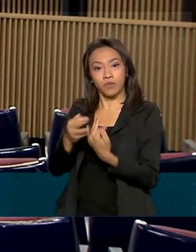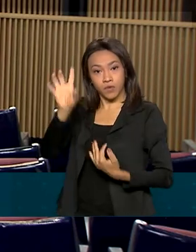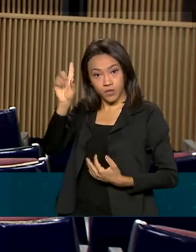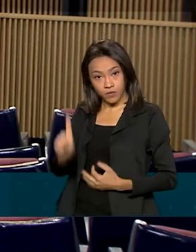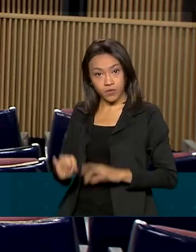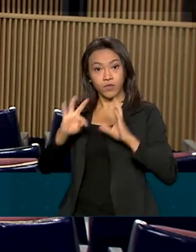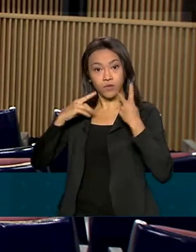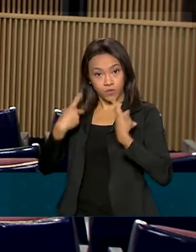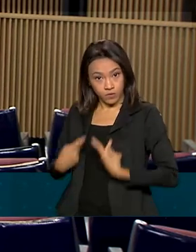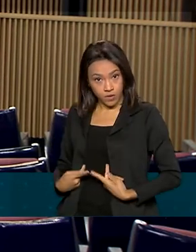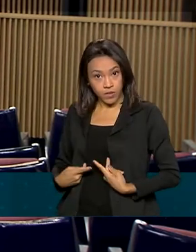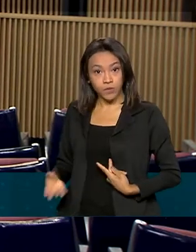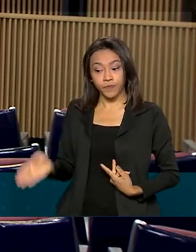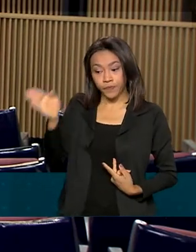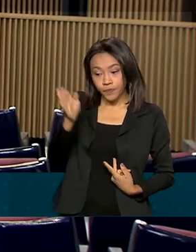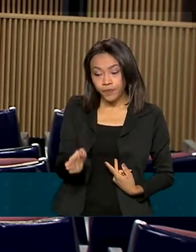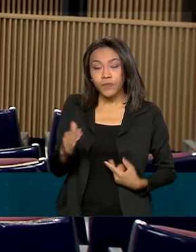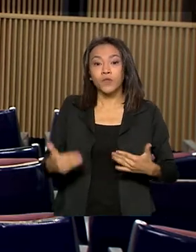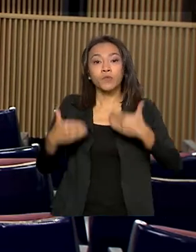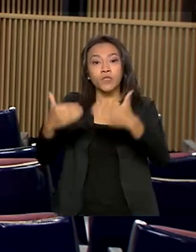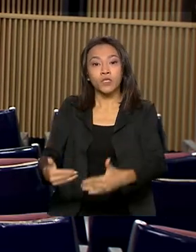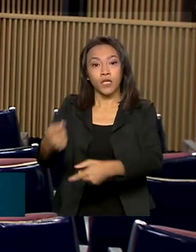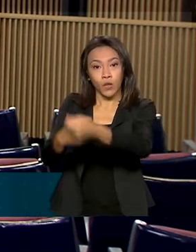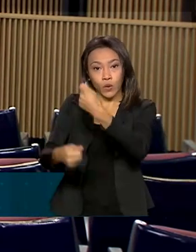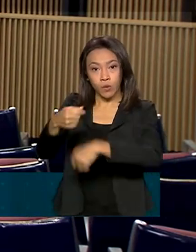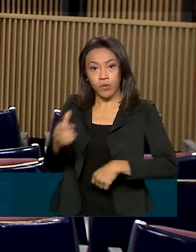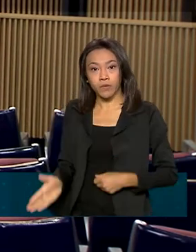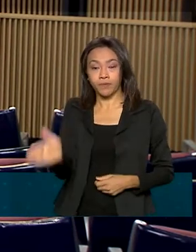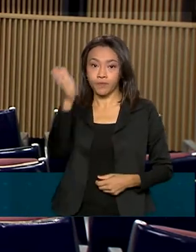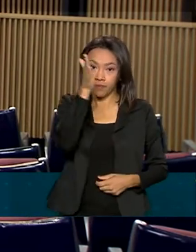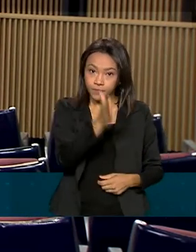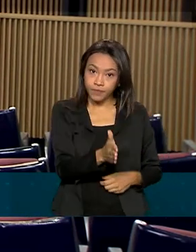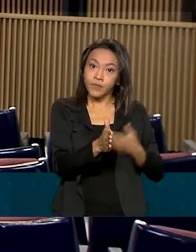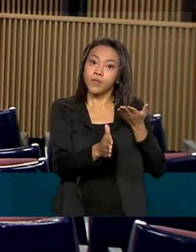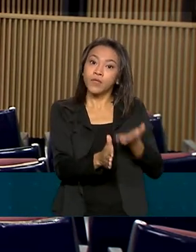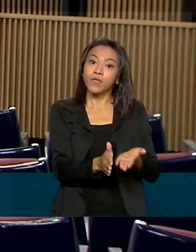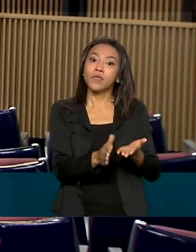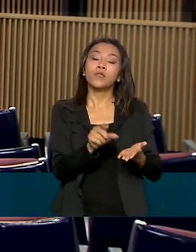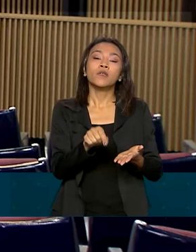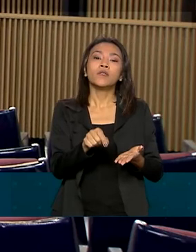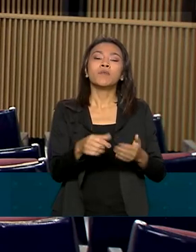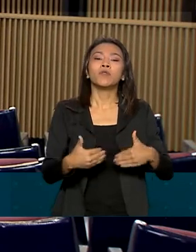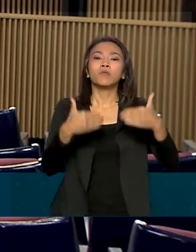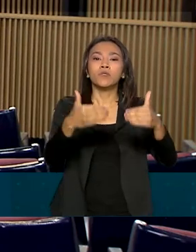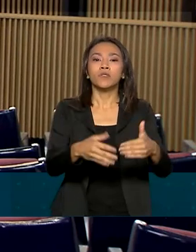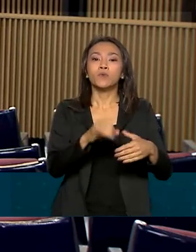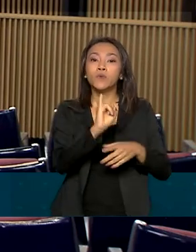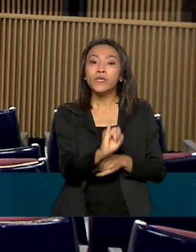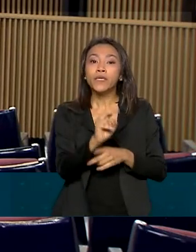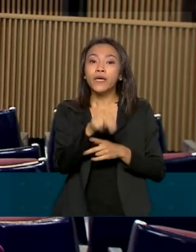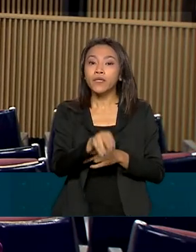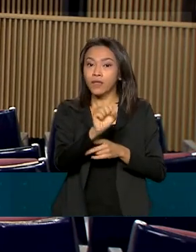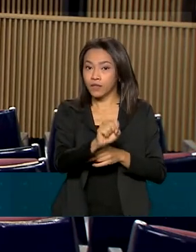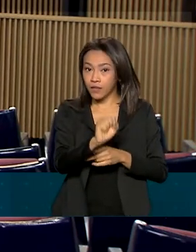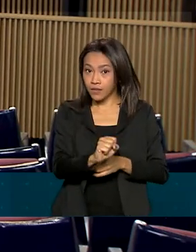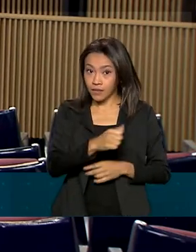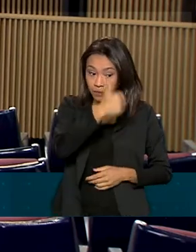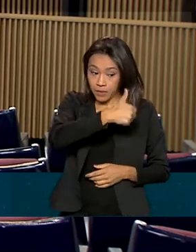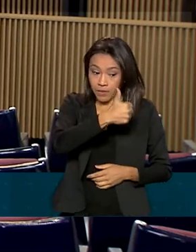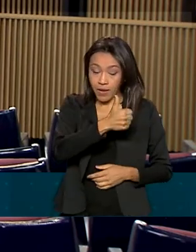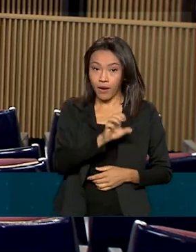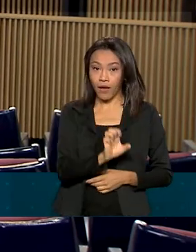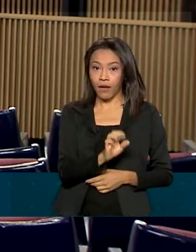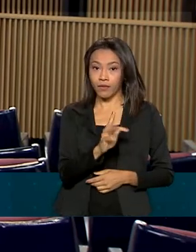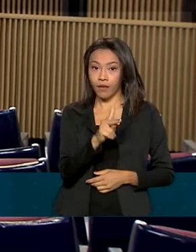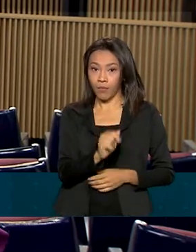Direitos Humanos, do Ministério da Economia e do Instituto Nacional do Seguro Social. Nesta primeira etapa, o